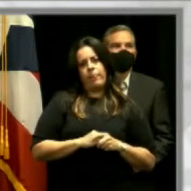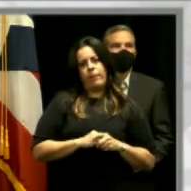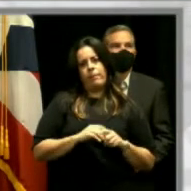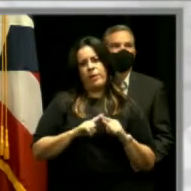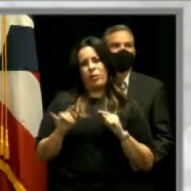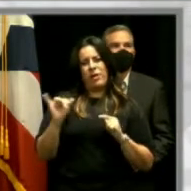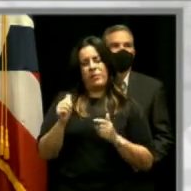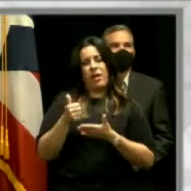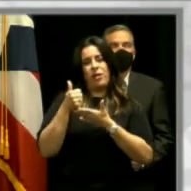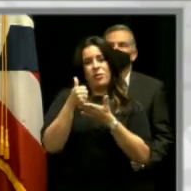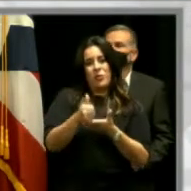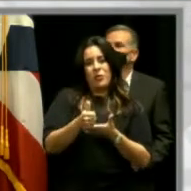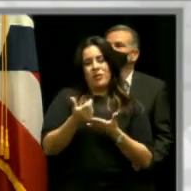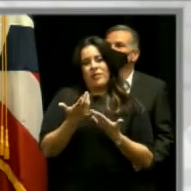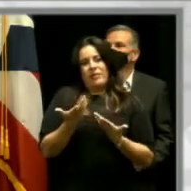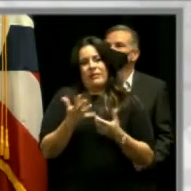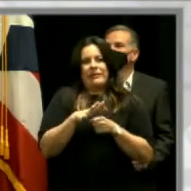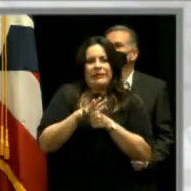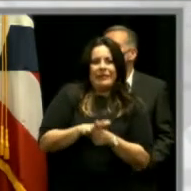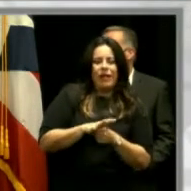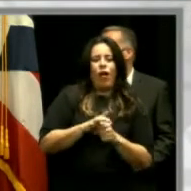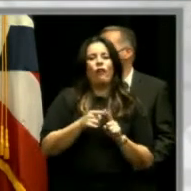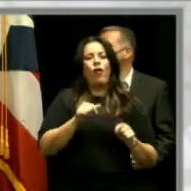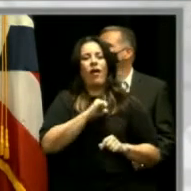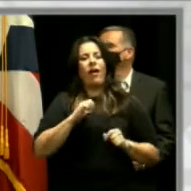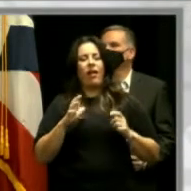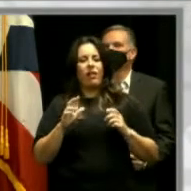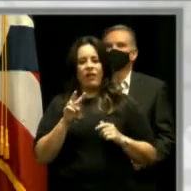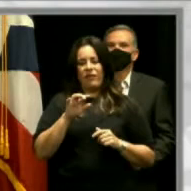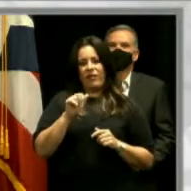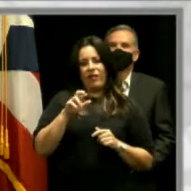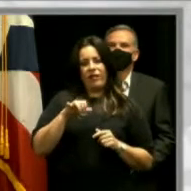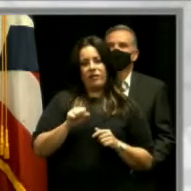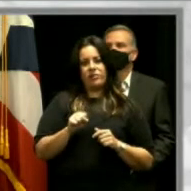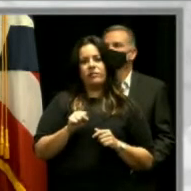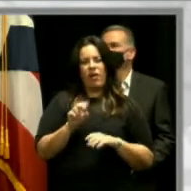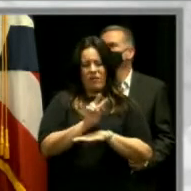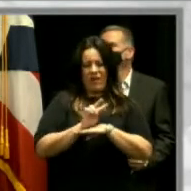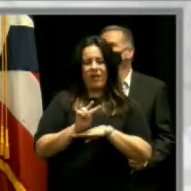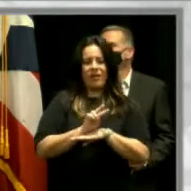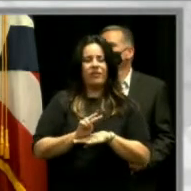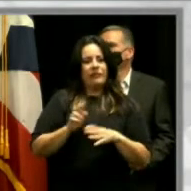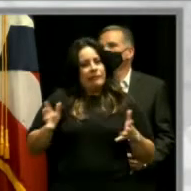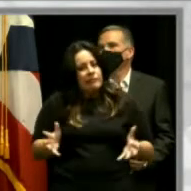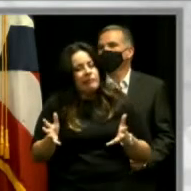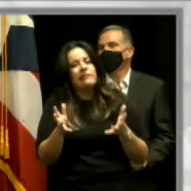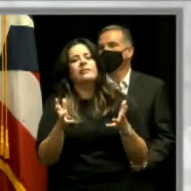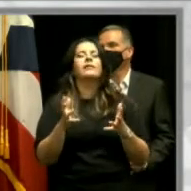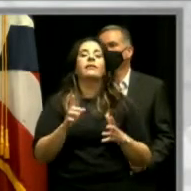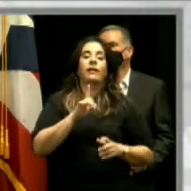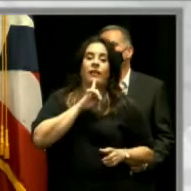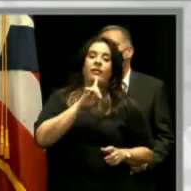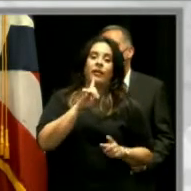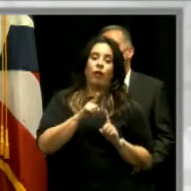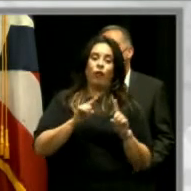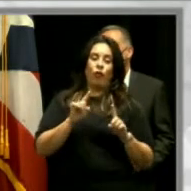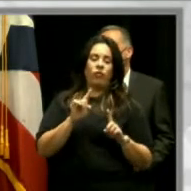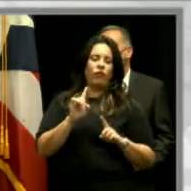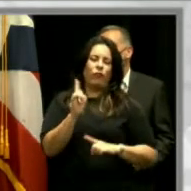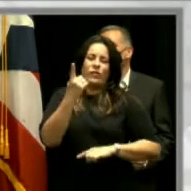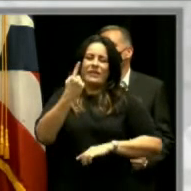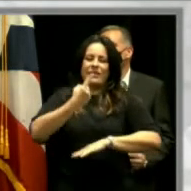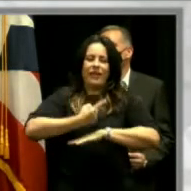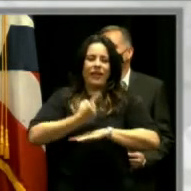ayuda y la presión de nuestro alcalde de Vieques, Junito Corsino, que está aquí con nosotros, que créanme que desde que llegó el día uno,